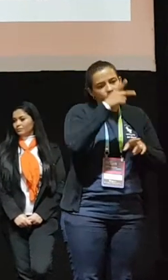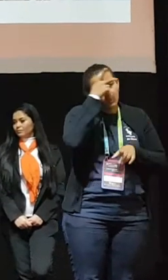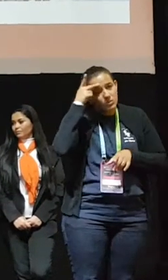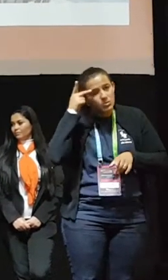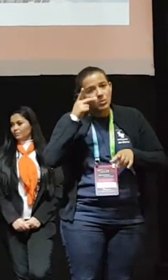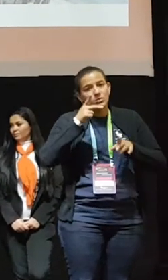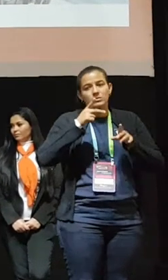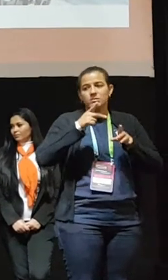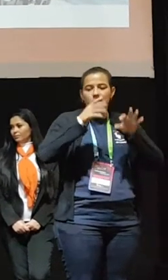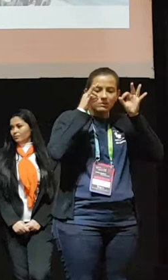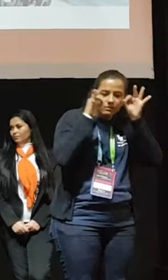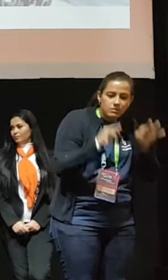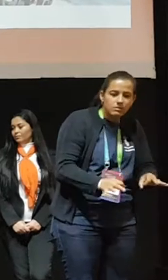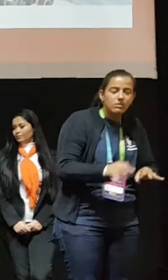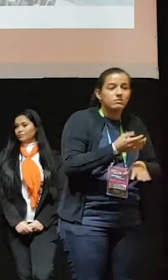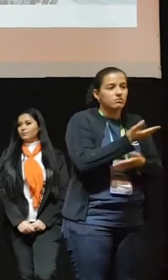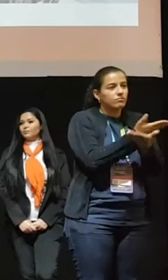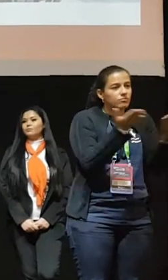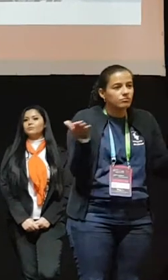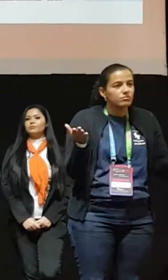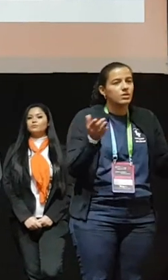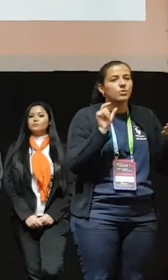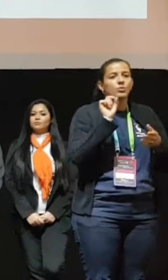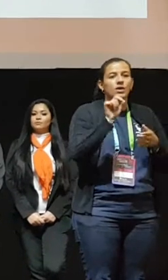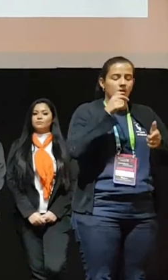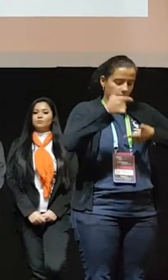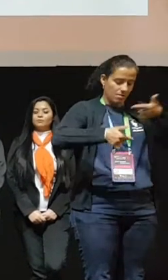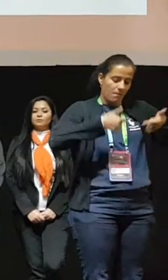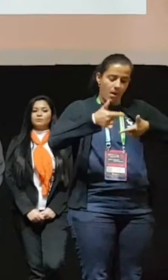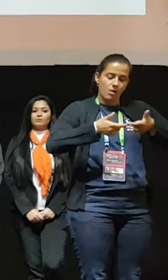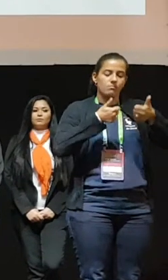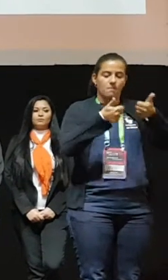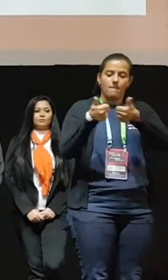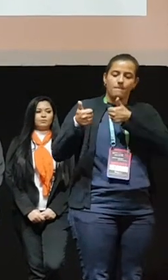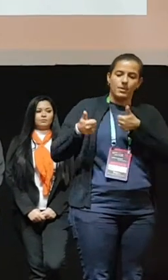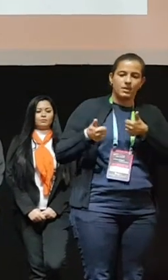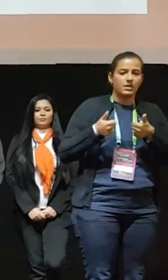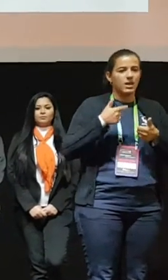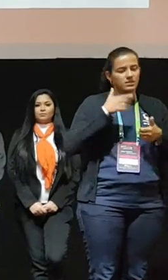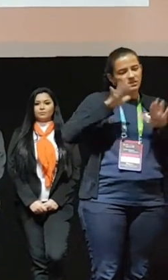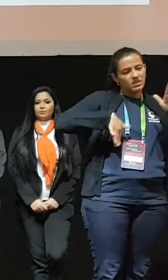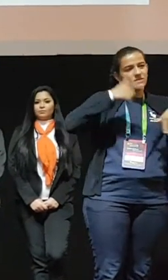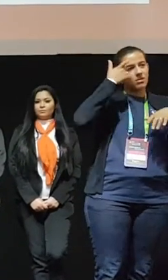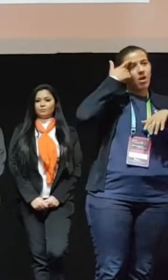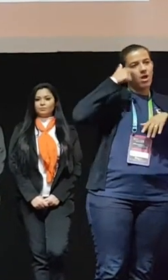De ter certeza de que você está fazendo um bom trabalho. Eu acho que eu estou, mas